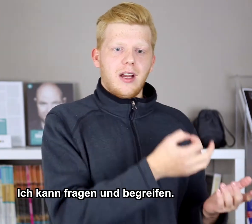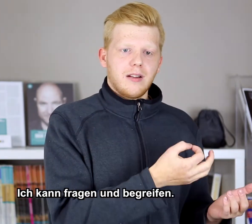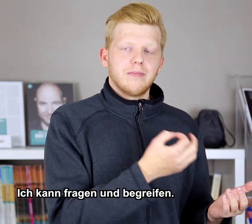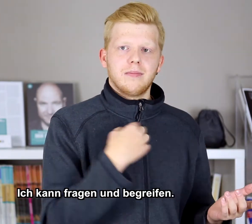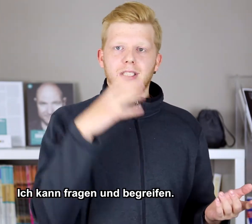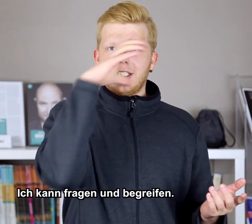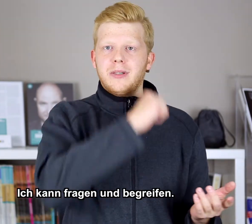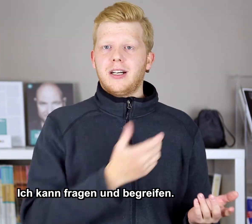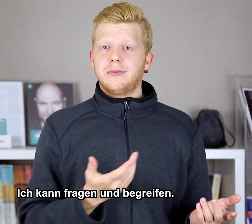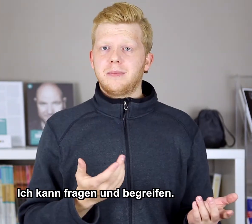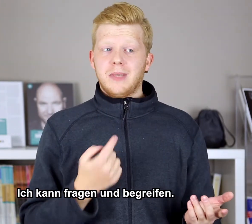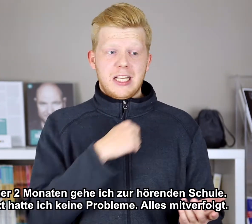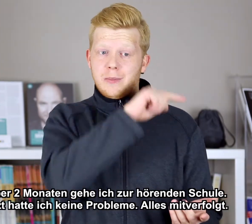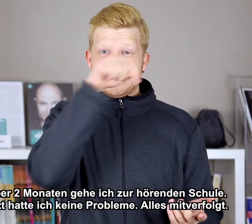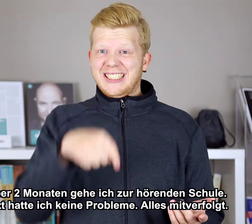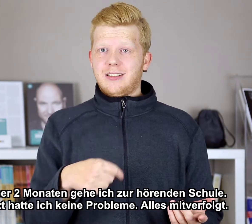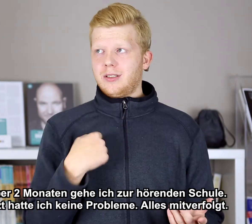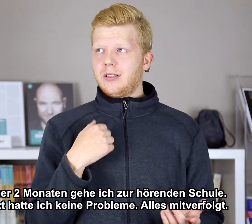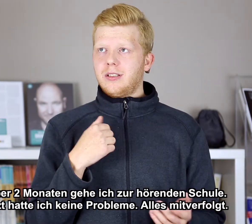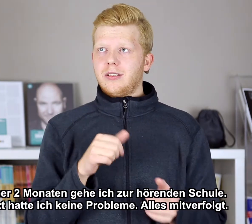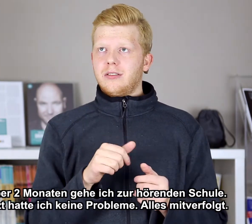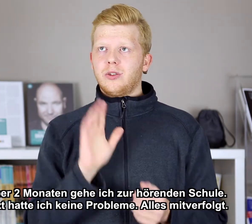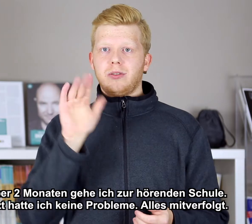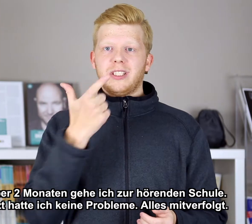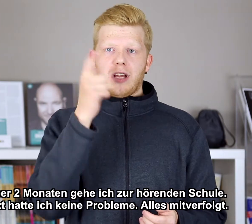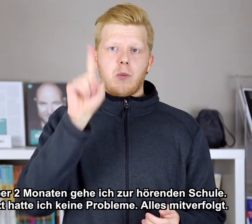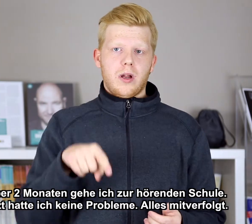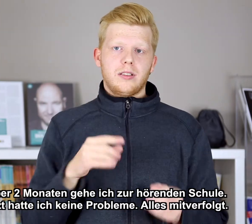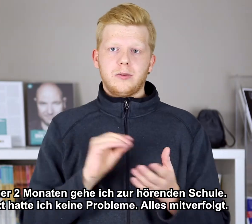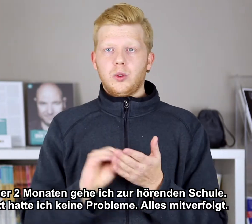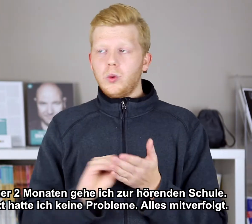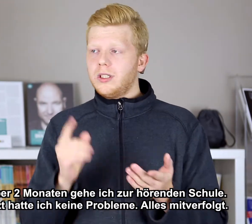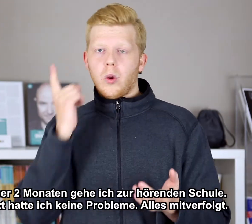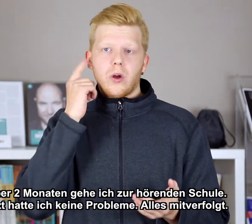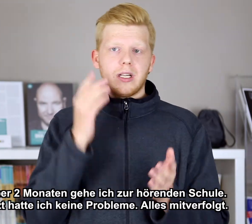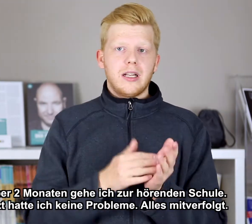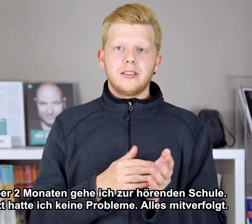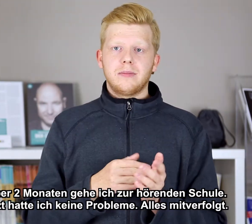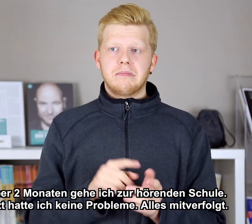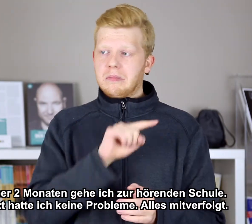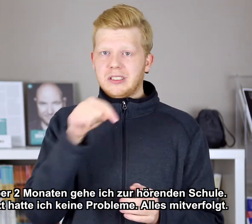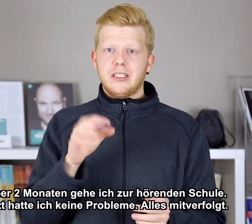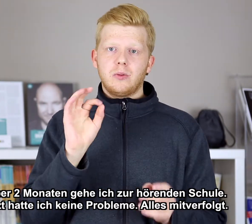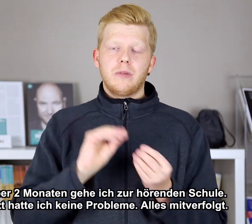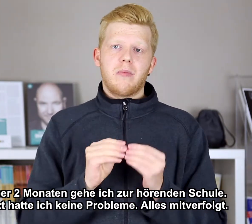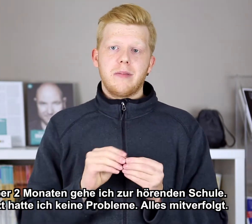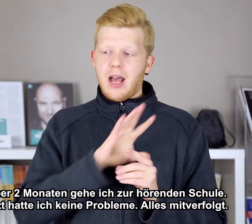fragen. Ich begreife. Bis jetzt, schon über zwei Monate in der hörende Klasse. Es helfen nur die Probleme.